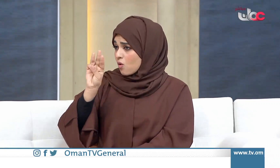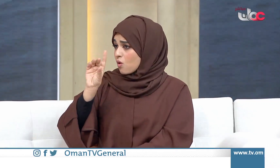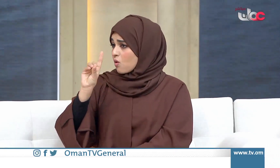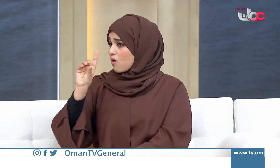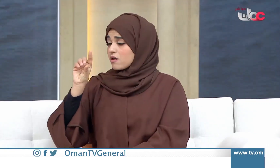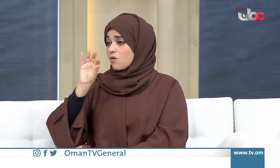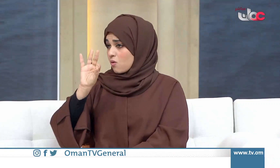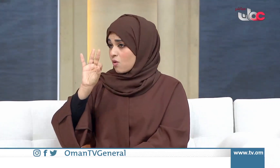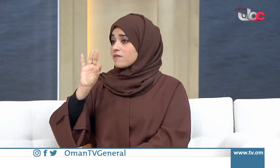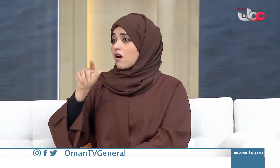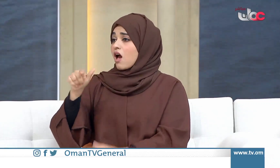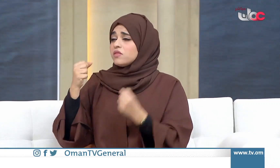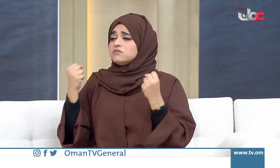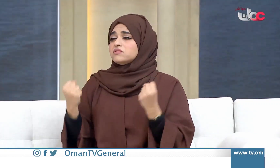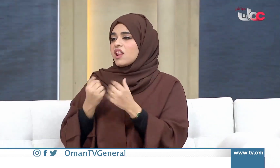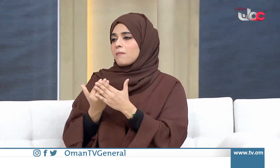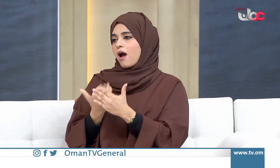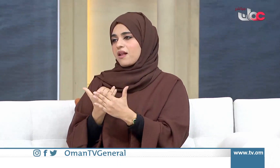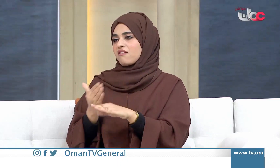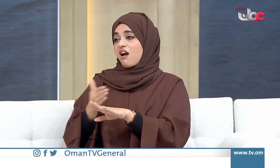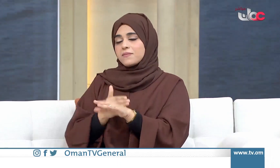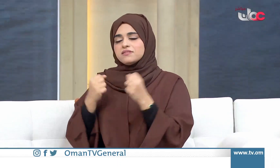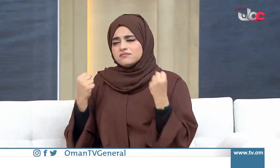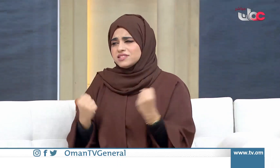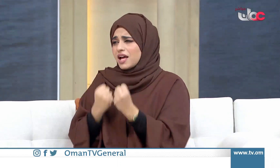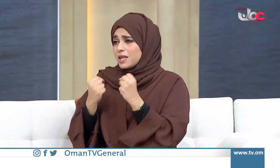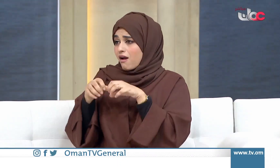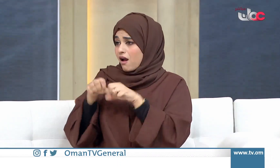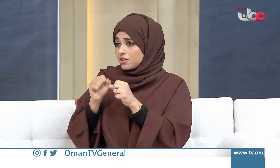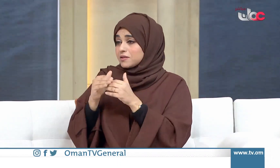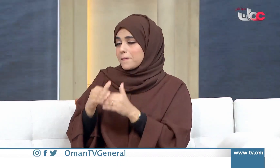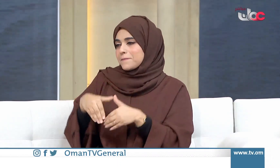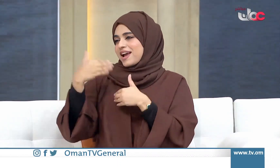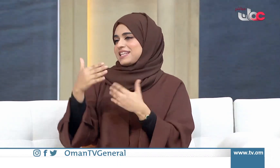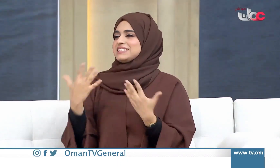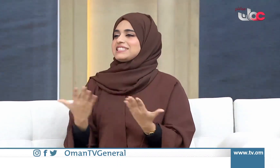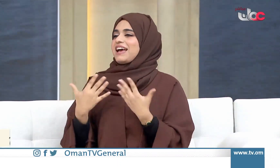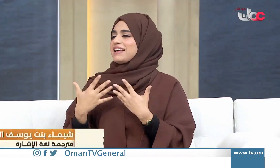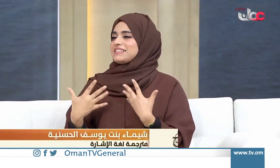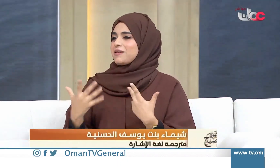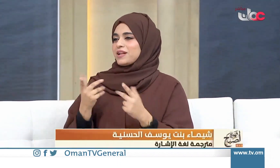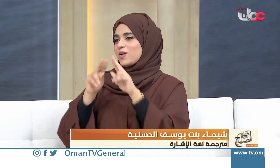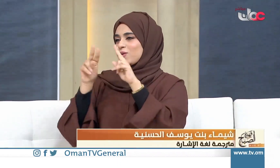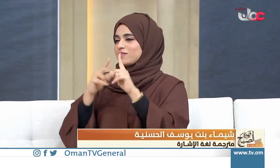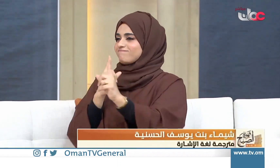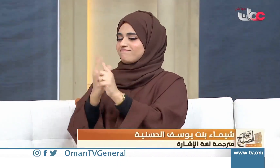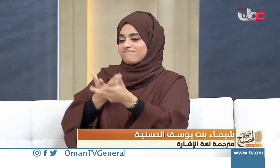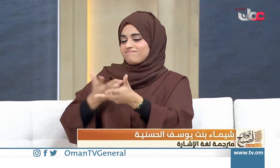الإشارة الدولية أو ما تسمى الإشارة الدولية يجب على كل شخص من ذوي الإعاقة السمعية أن يتعلم